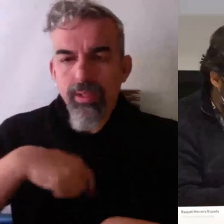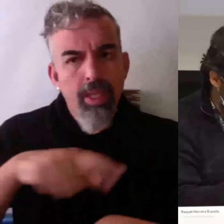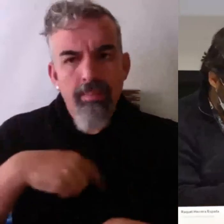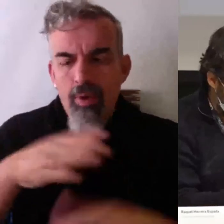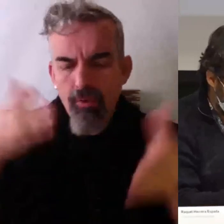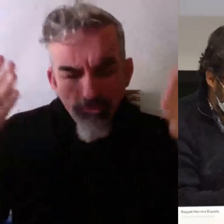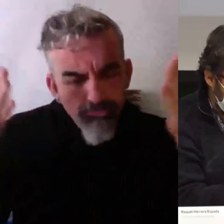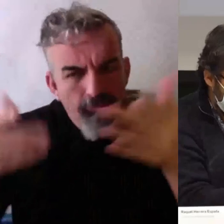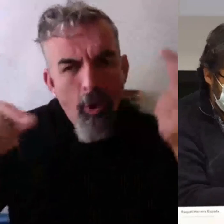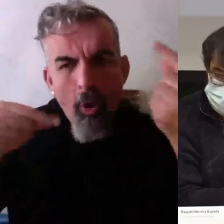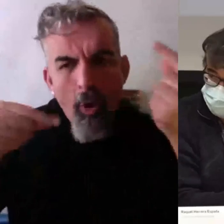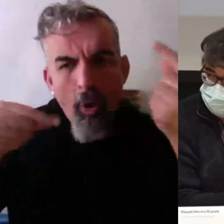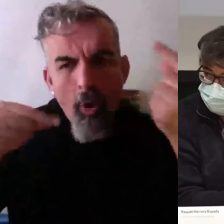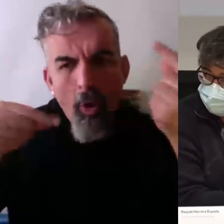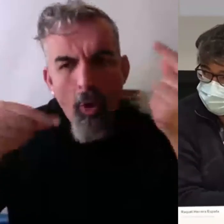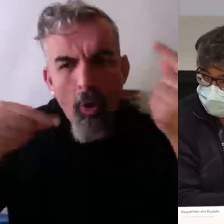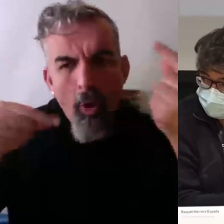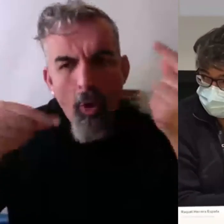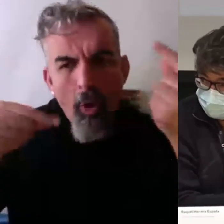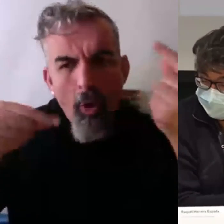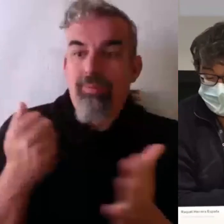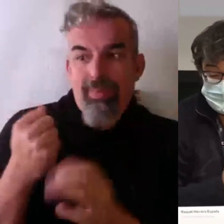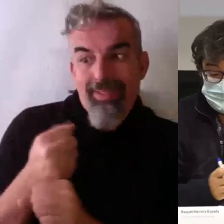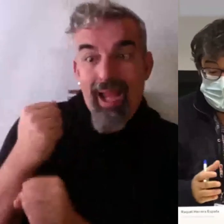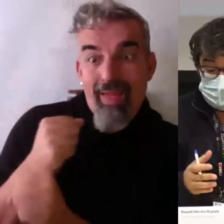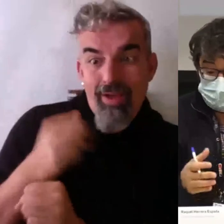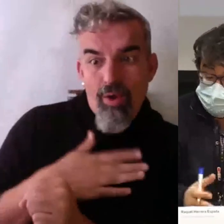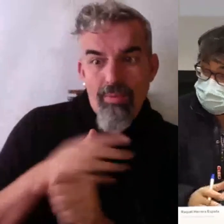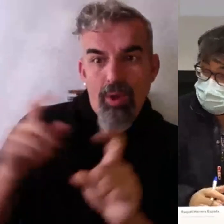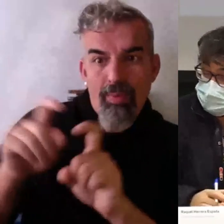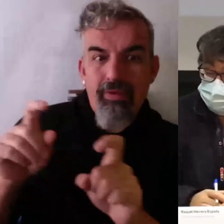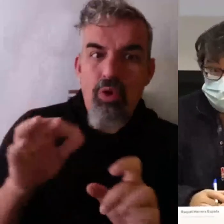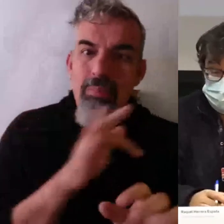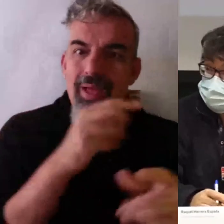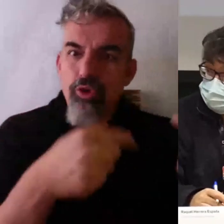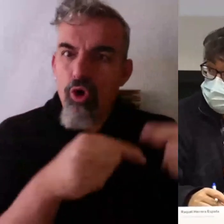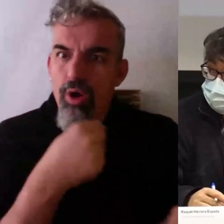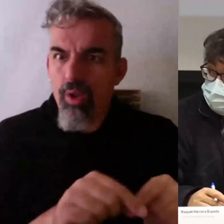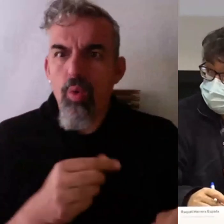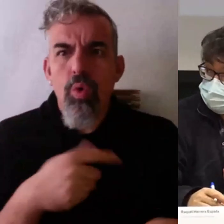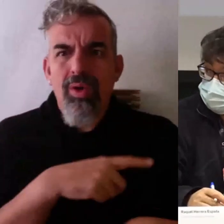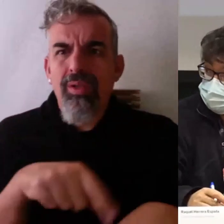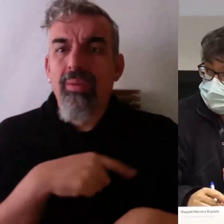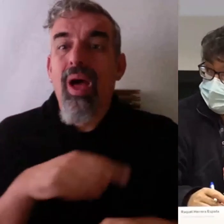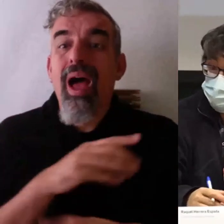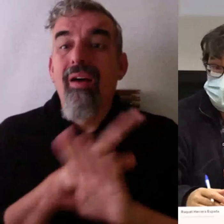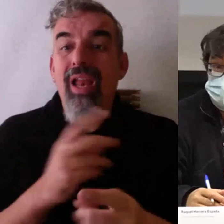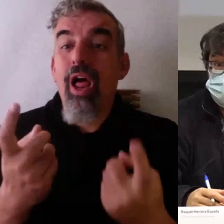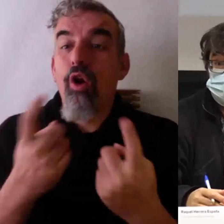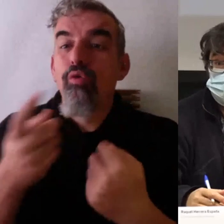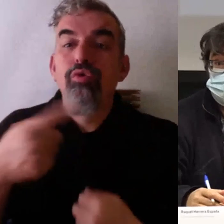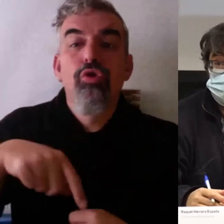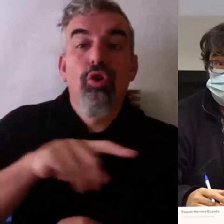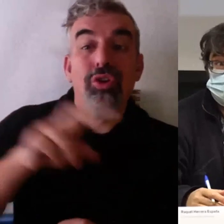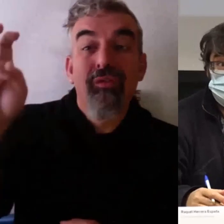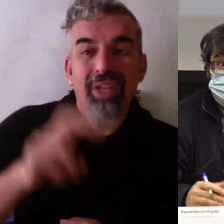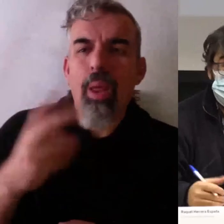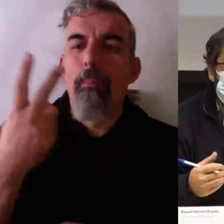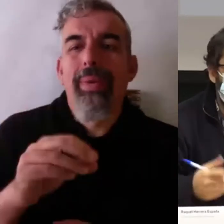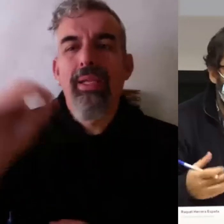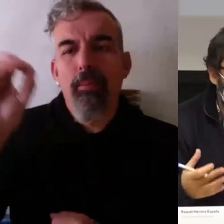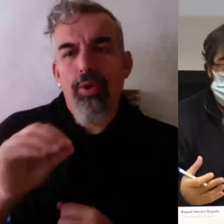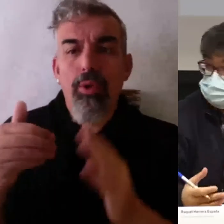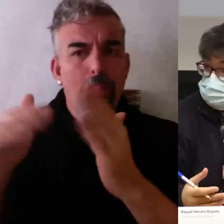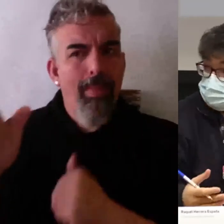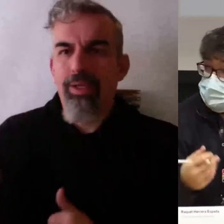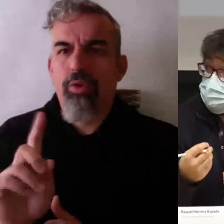tiempo que me dice la universidad que esté dedicando a mi tarea. ¿Cuál te lo lee? No más del 20%. ¿Por qué? Porque